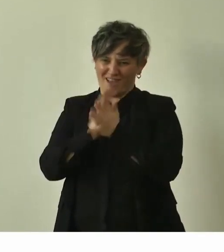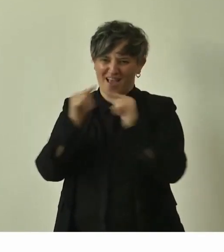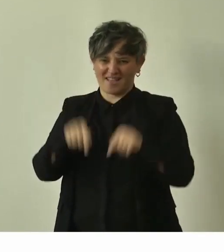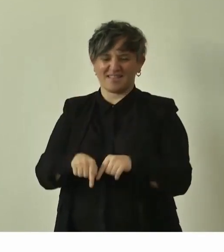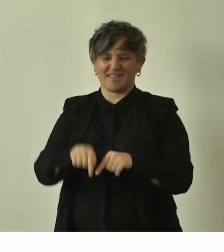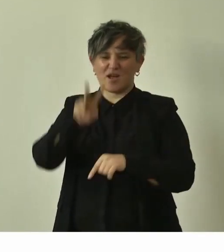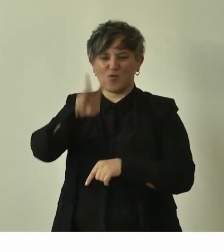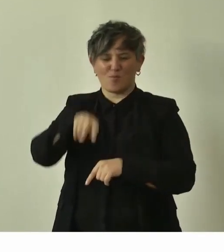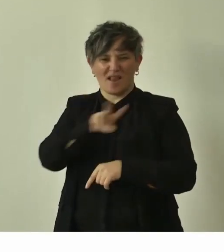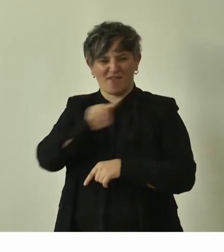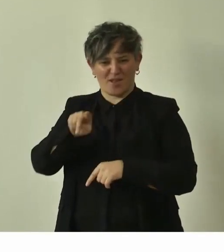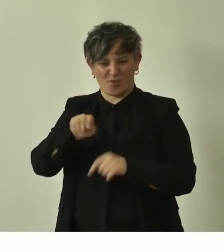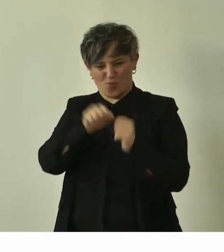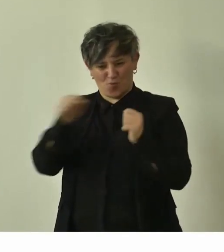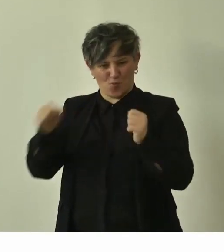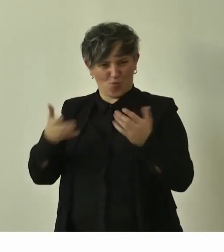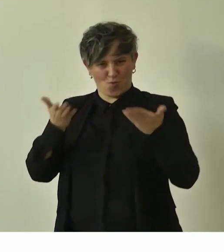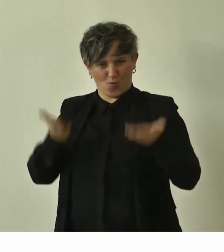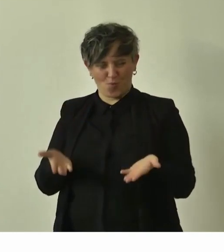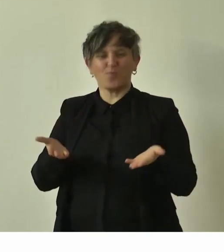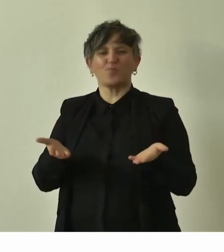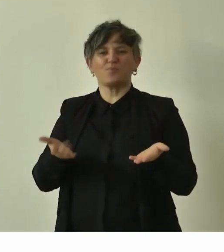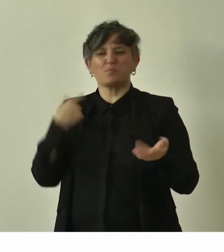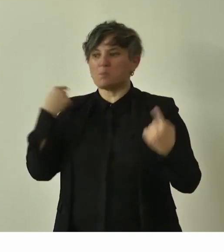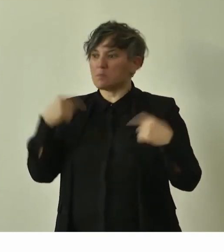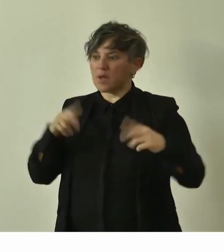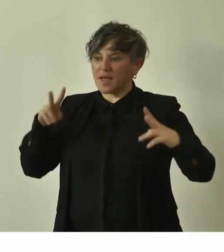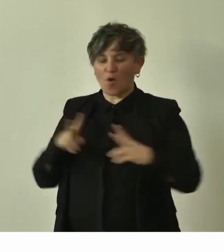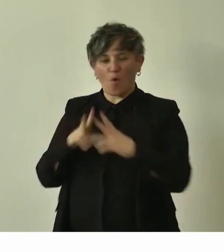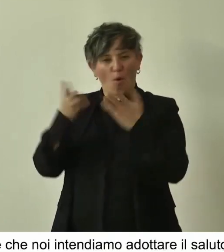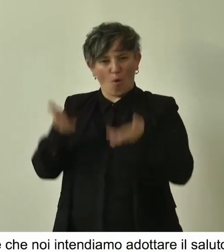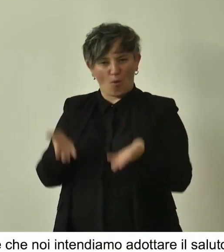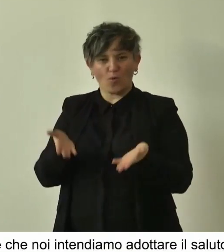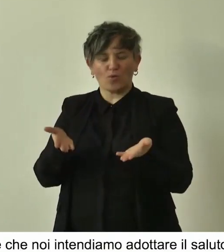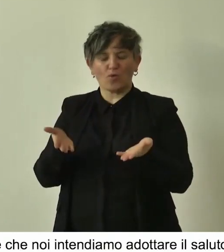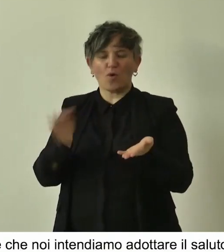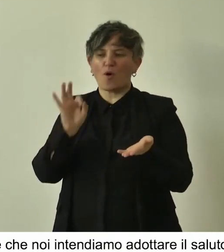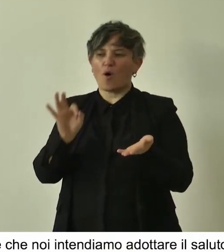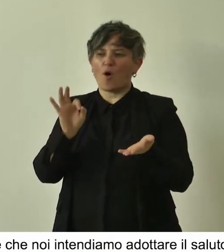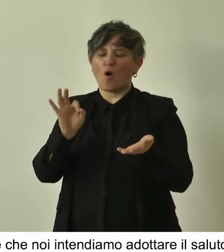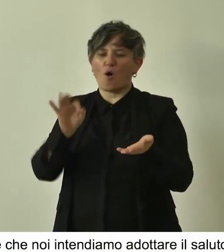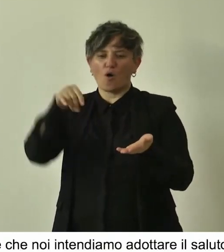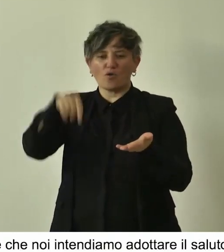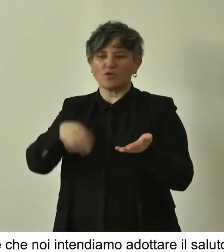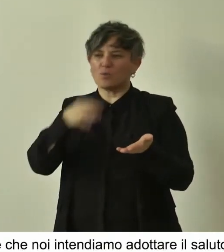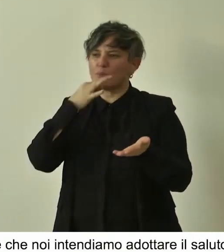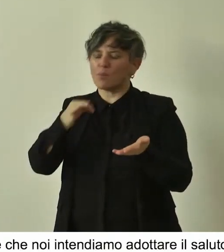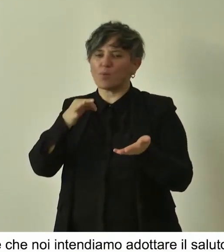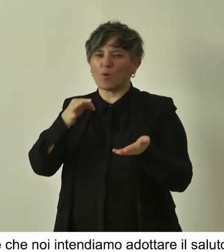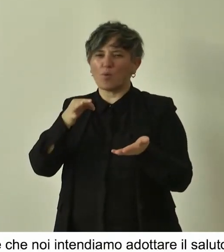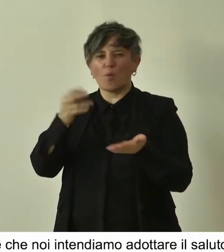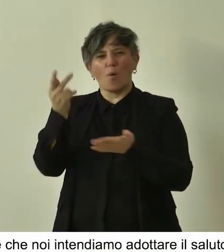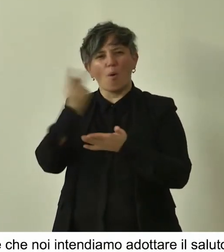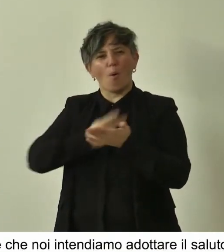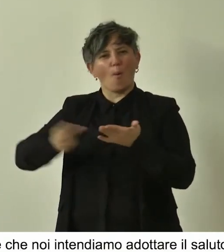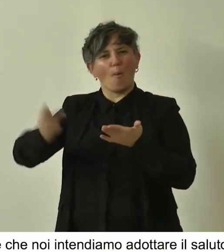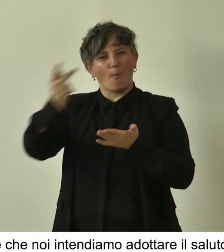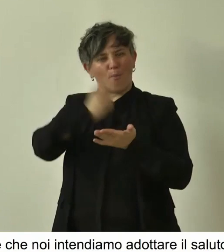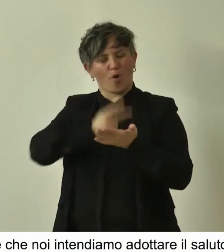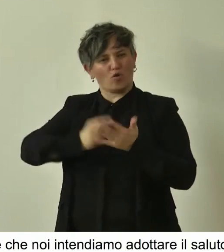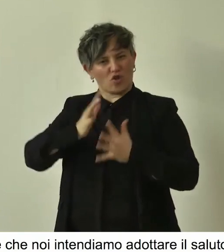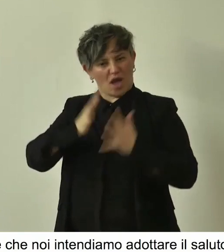2021 con questo incontro che per noi corona un grande progetto